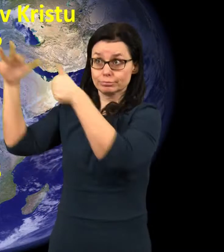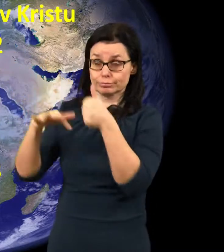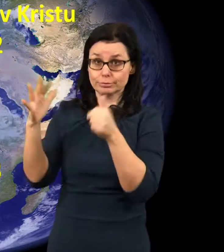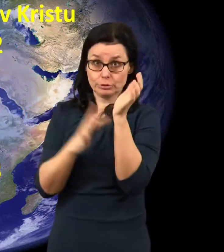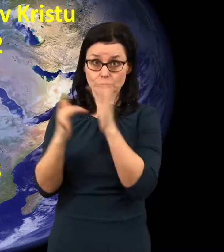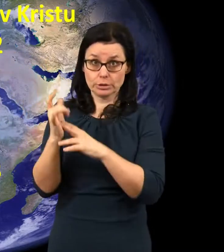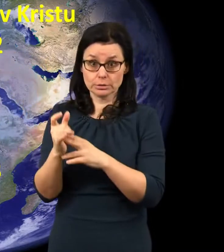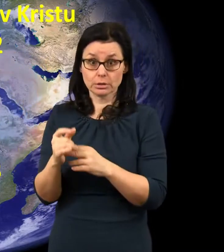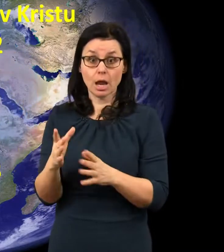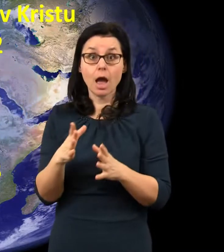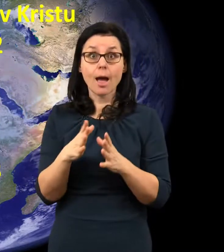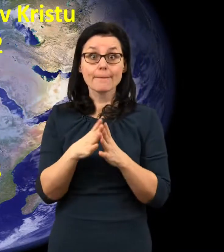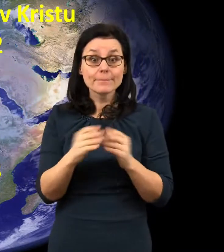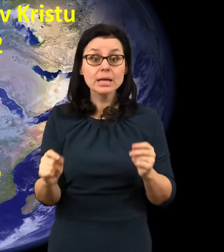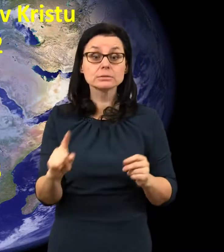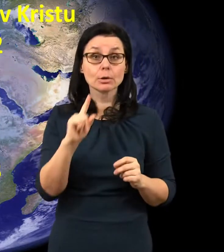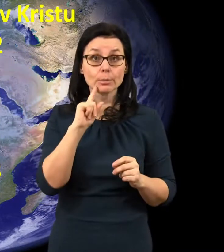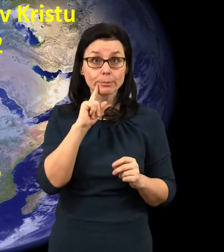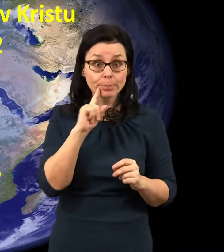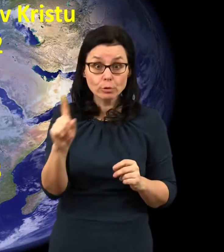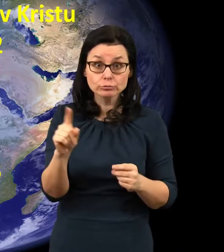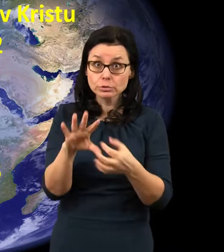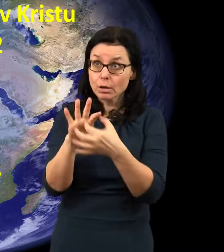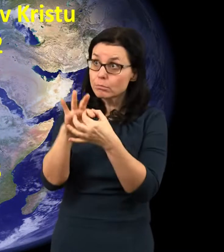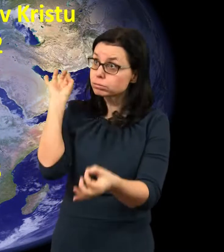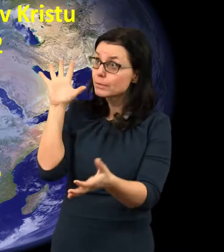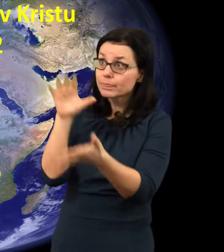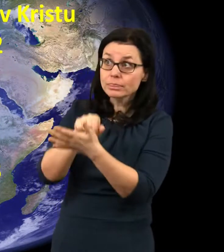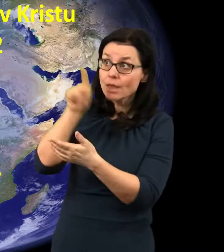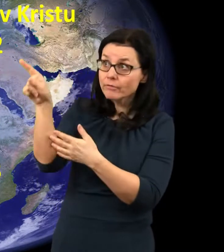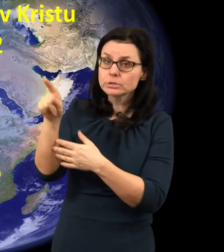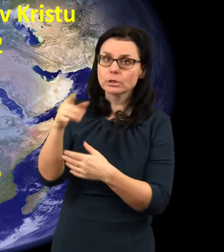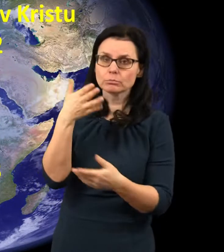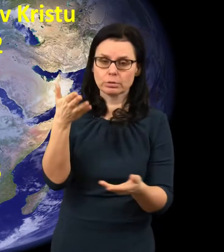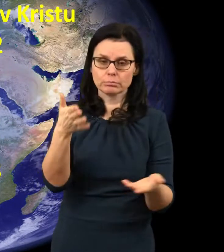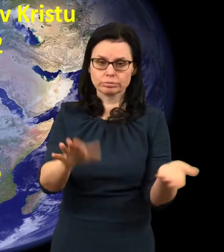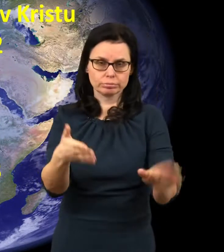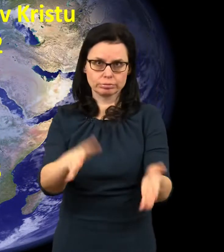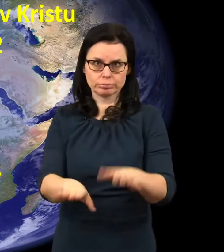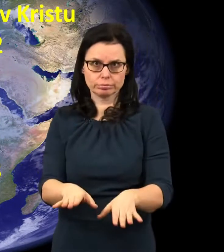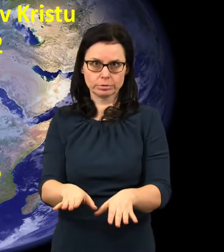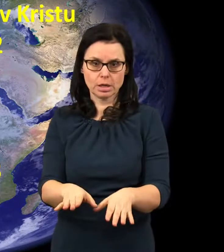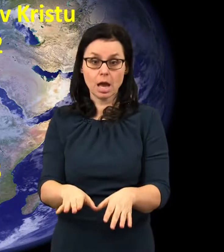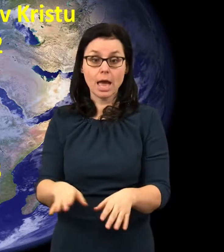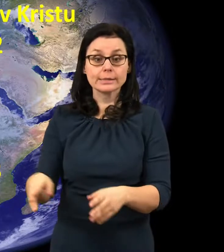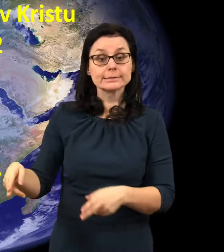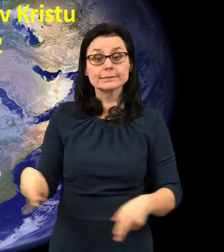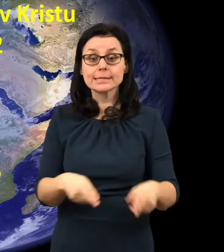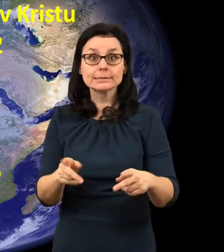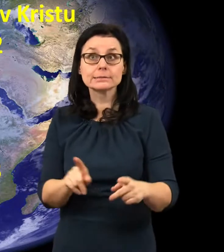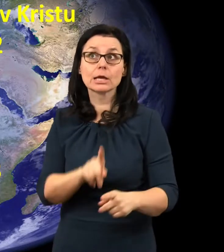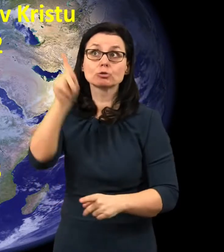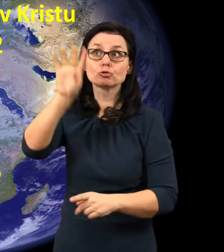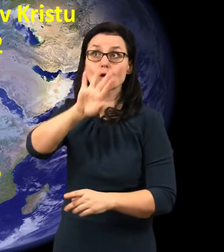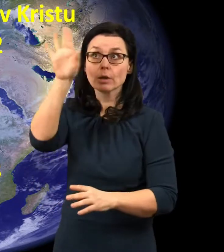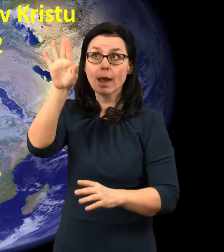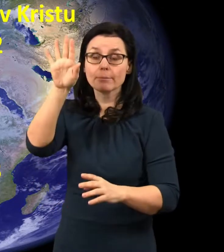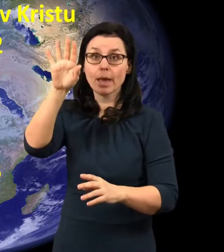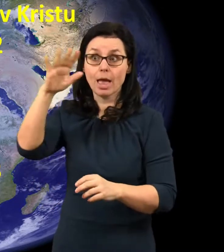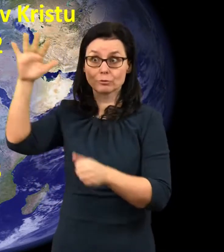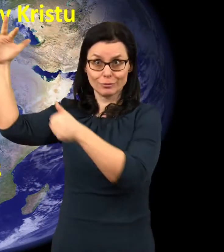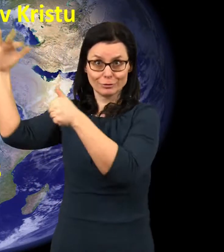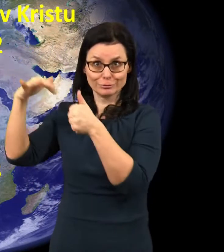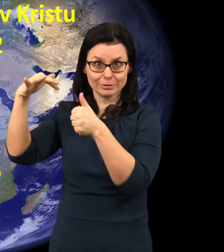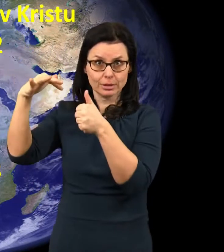vlastně zemřou. A cesta do nebe čeká jenom vykoupené, jenom ty, kteří